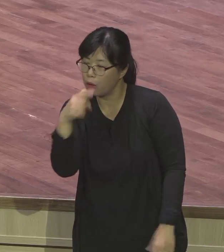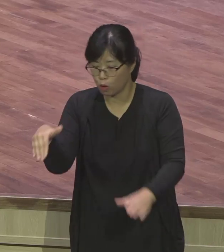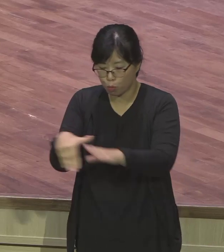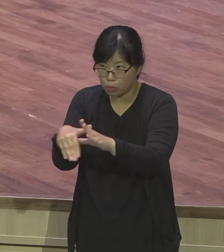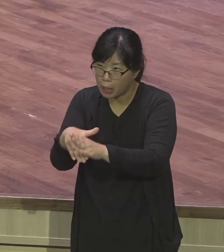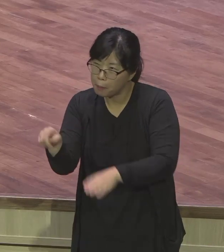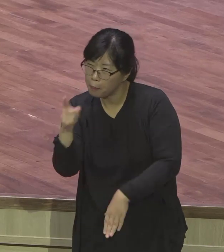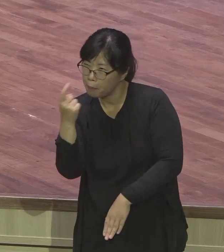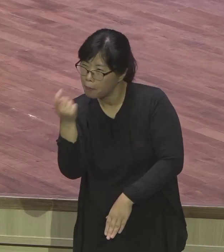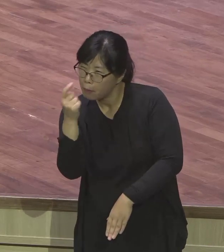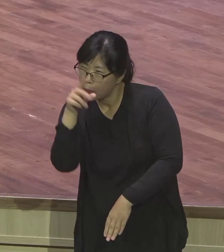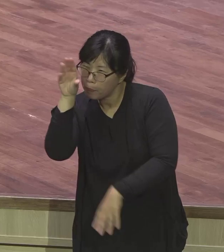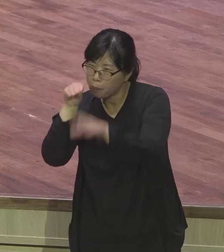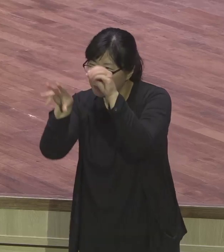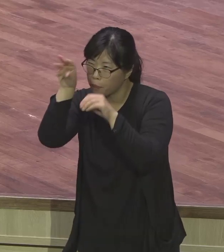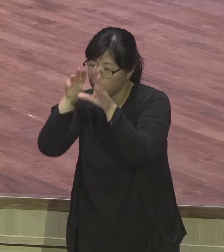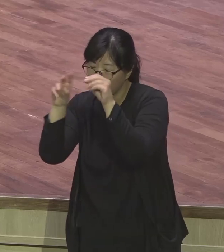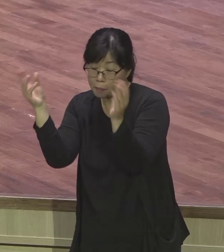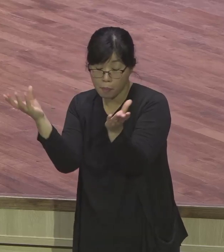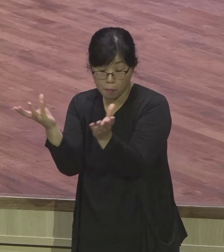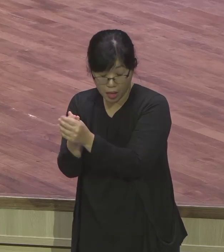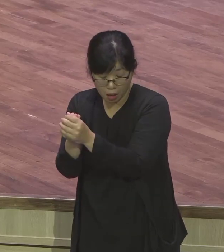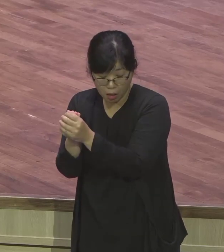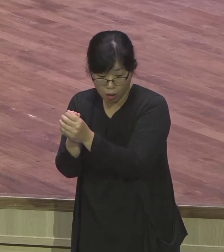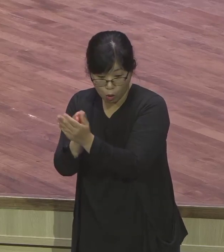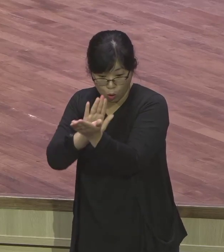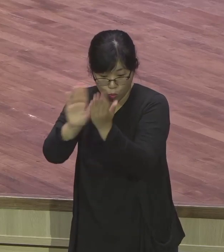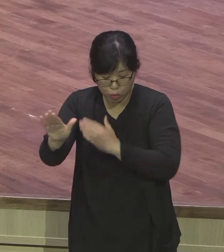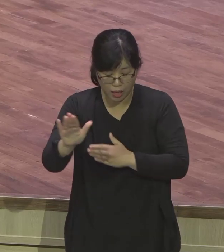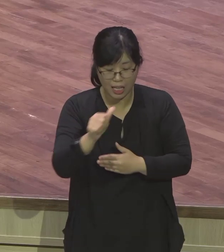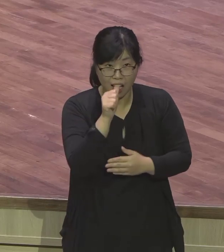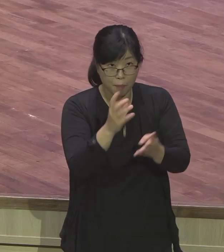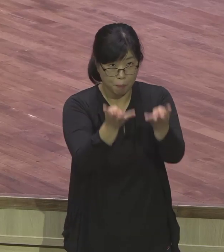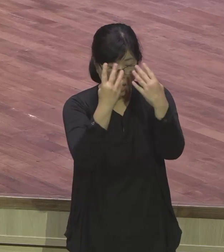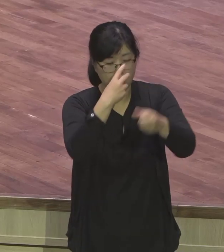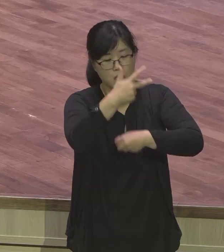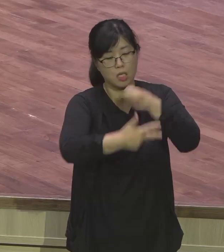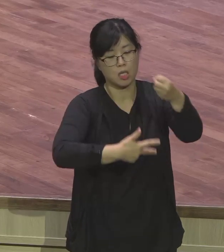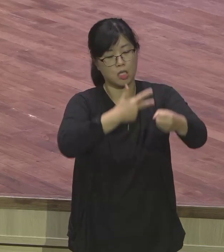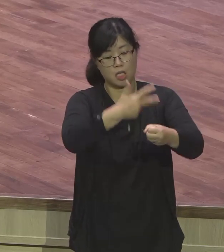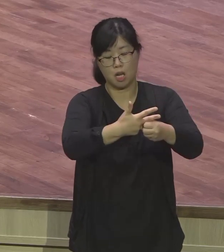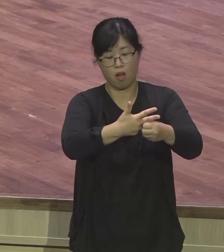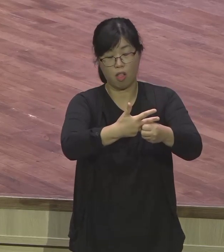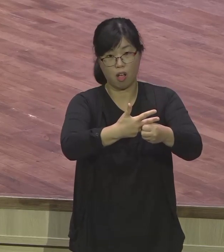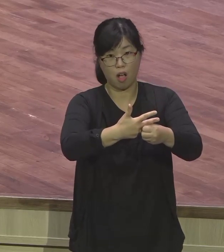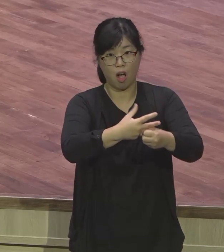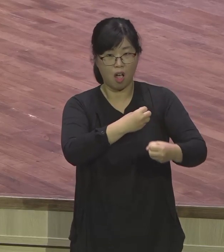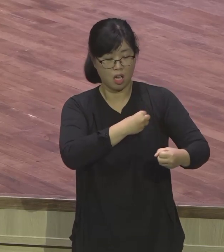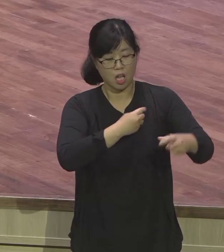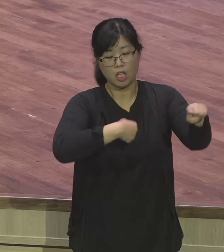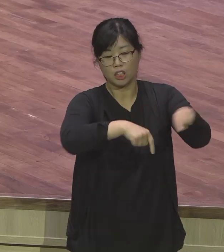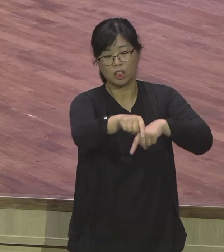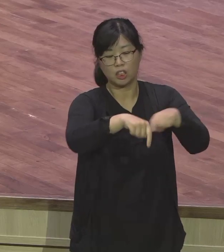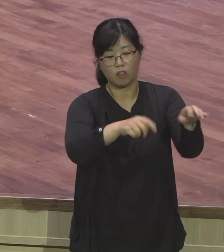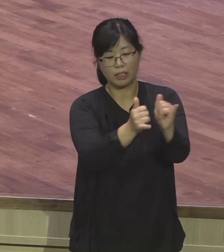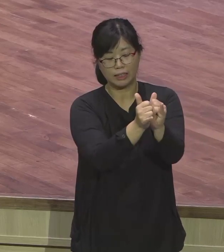감옥 갔냐 누구 가고 있었냐 정치꾼들아 정치꾼들이 잡히는 감옥이요. 6년 동안 정치 배운 거예요. 정치